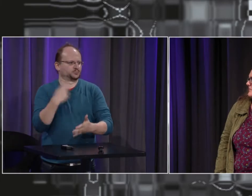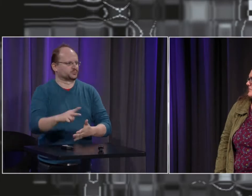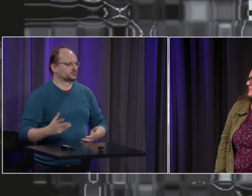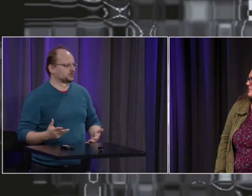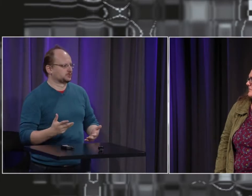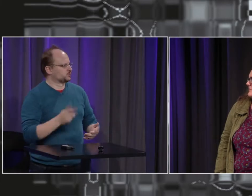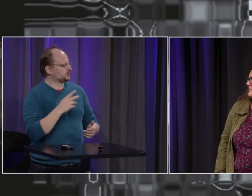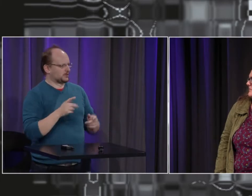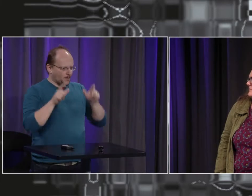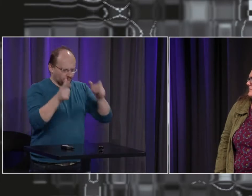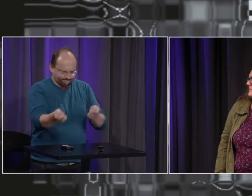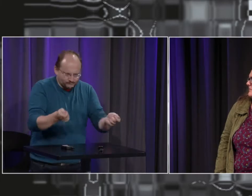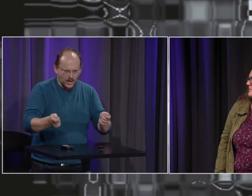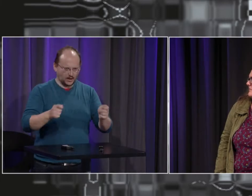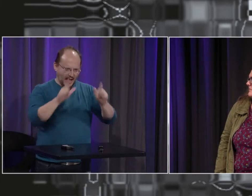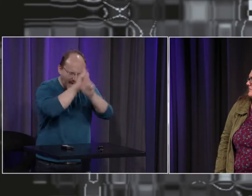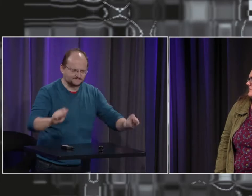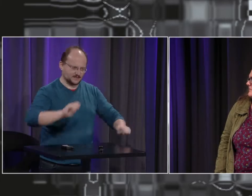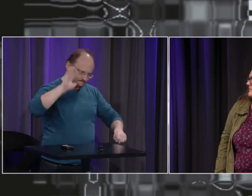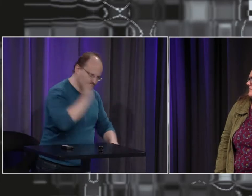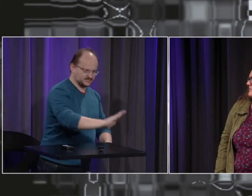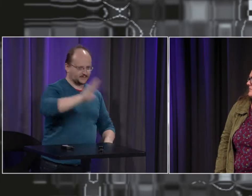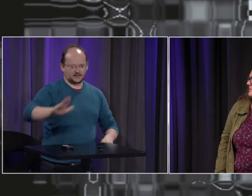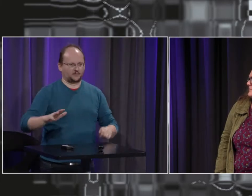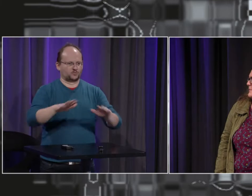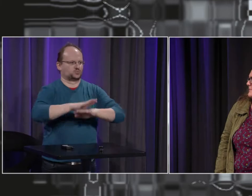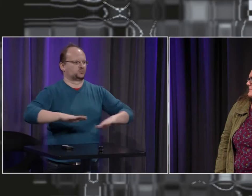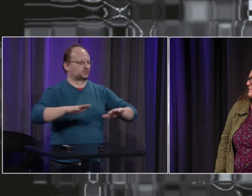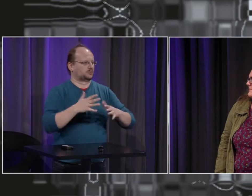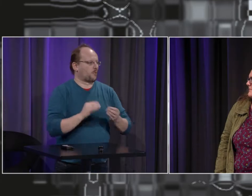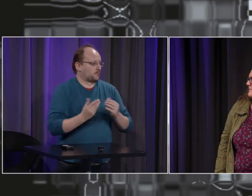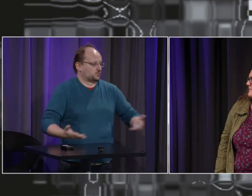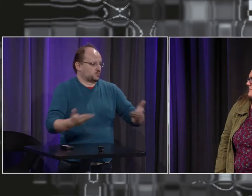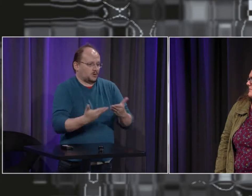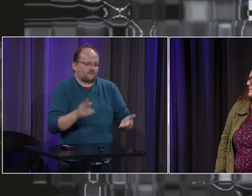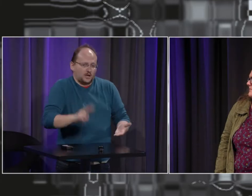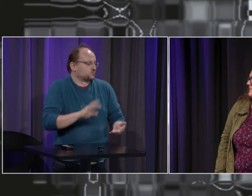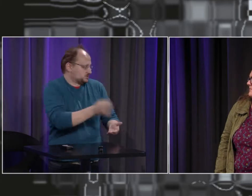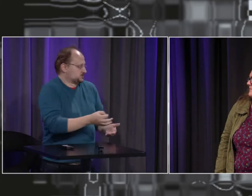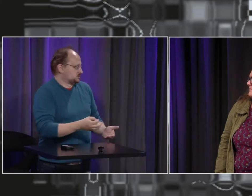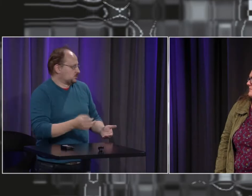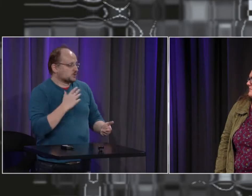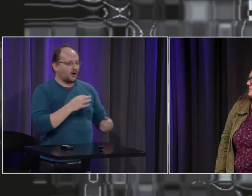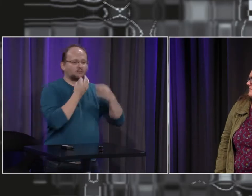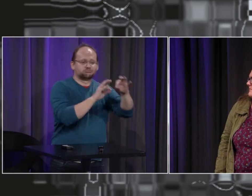évolution de la langue des signes vers quelque chose qui pourrait être du français signé alors qu'on ne respecte pas ce qui est l'essence même de la langue des signes donc